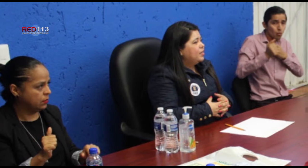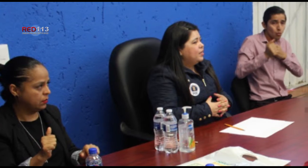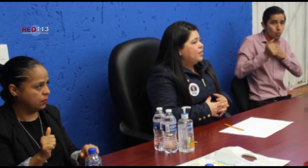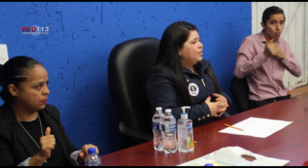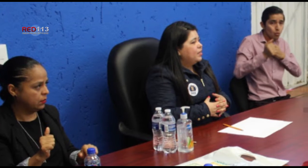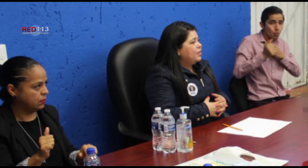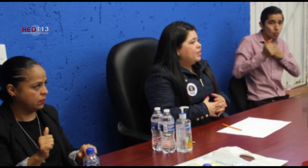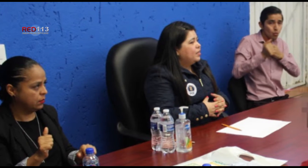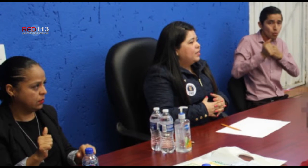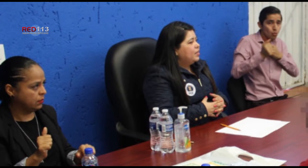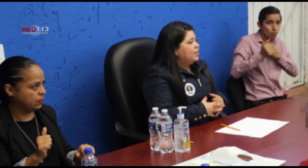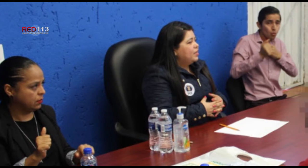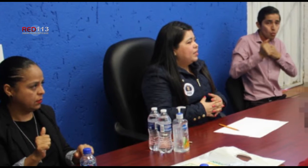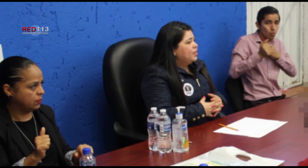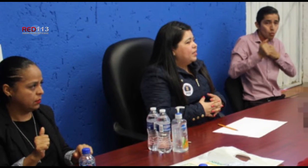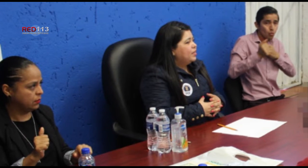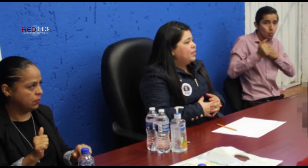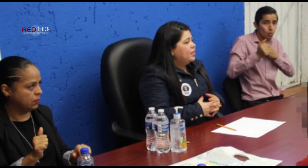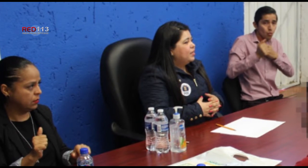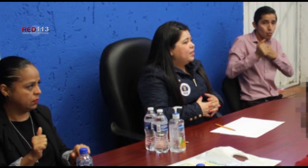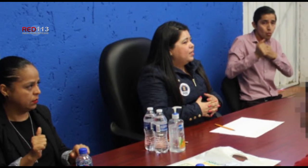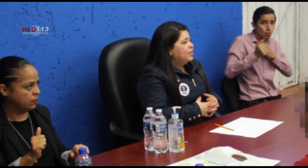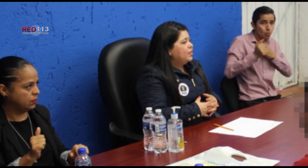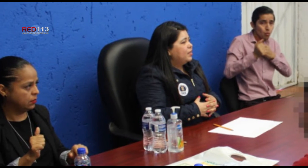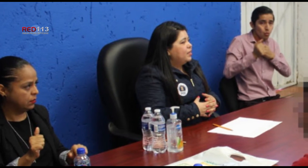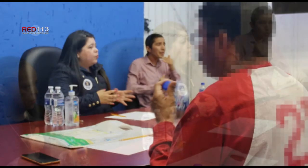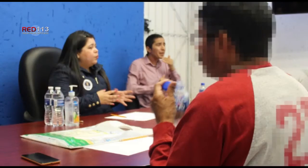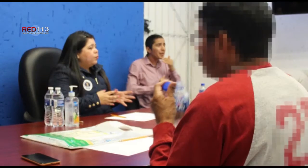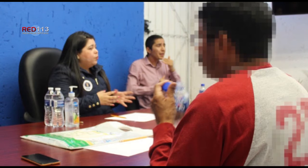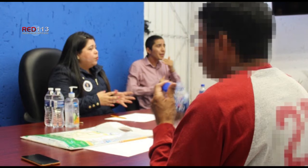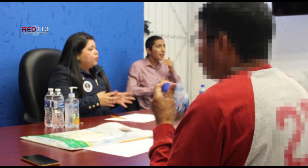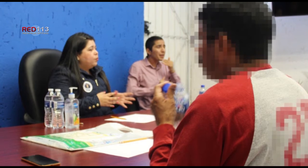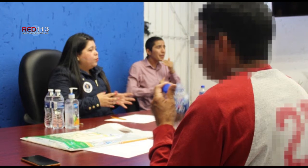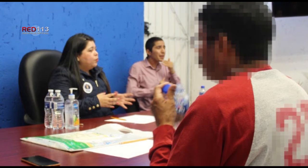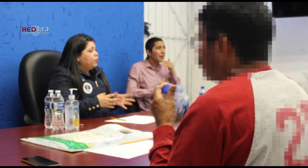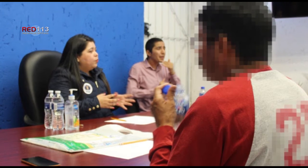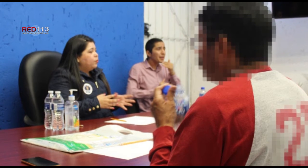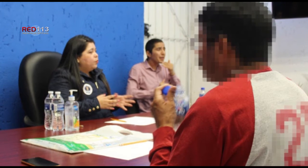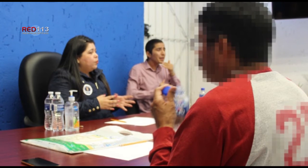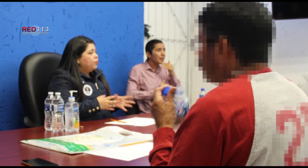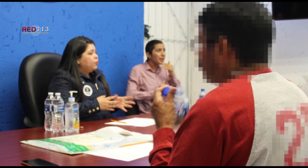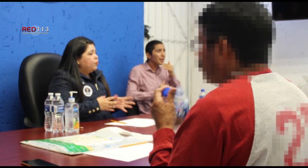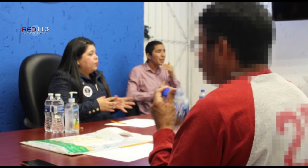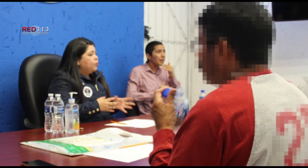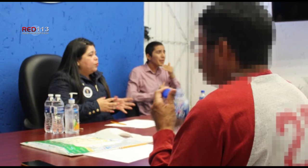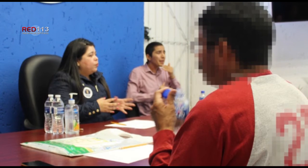la institución busca garantizar el respeto a los derechos humanos a personas en situación de vulnerabilidad, proporcionando